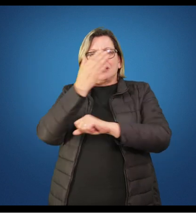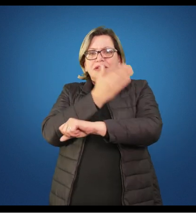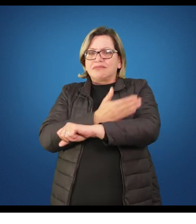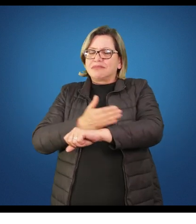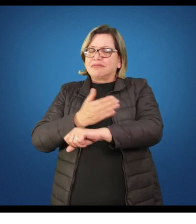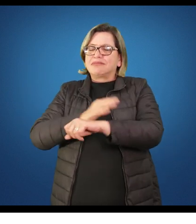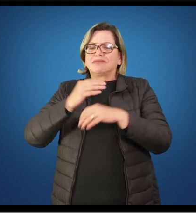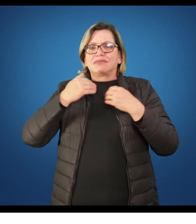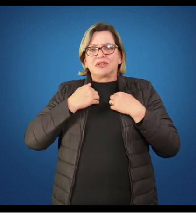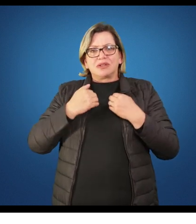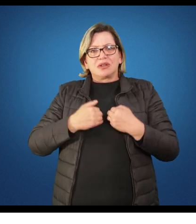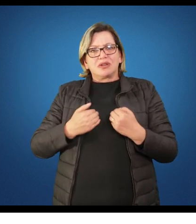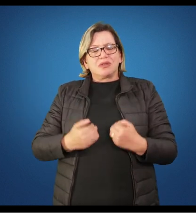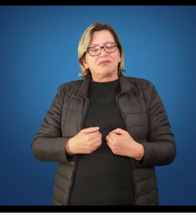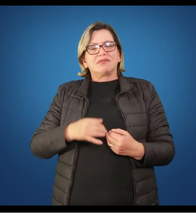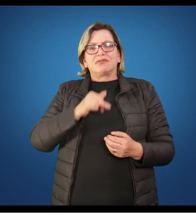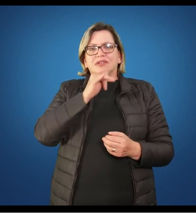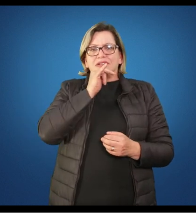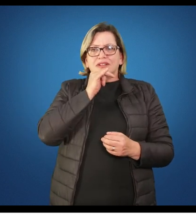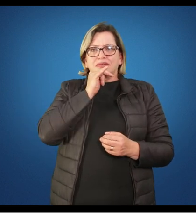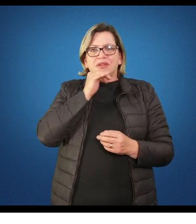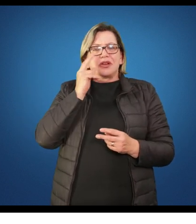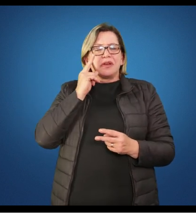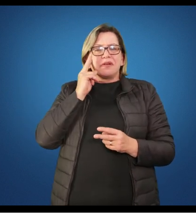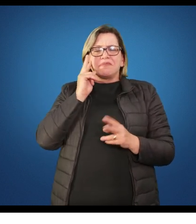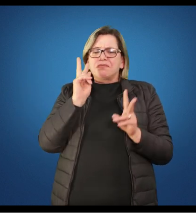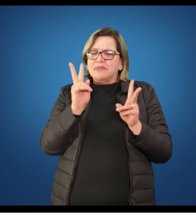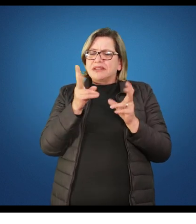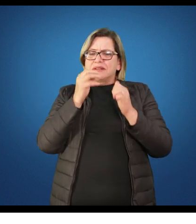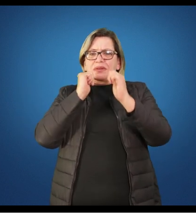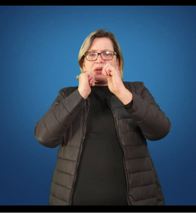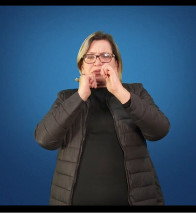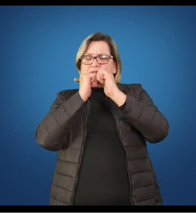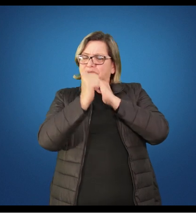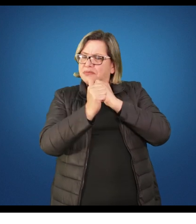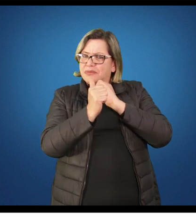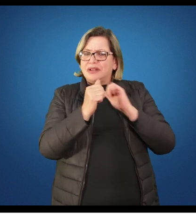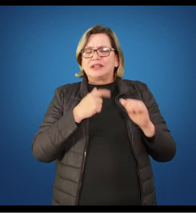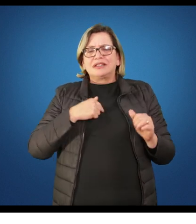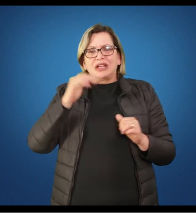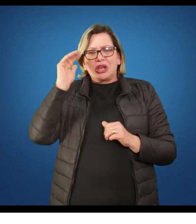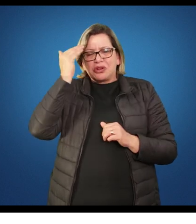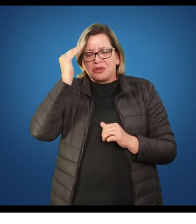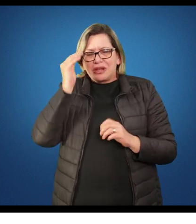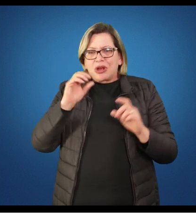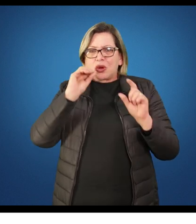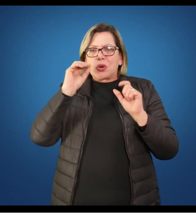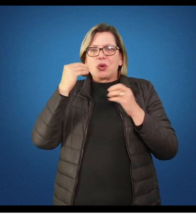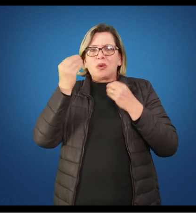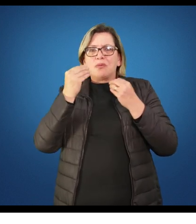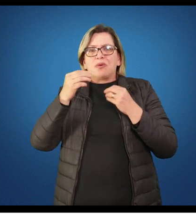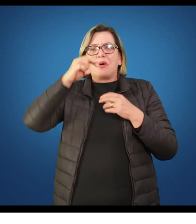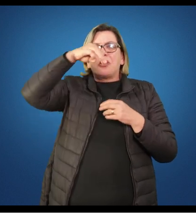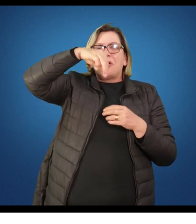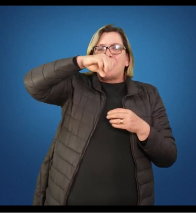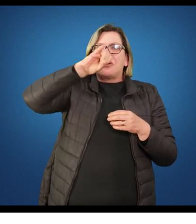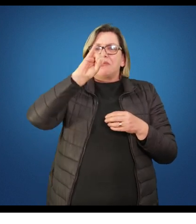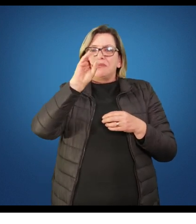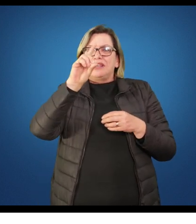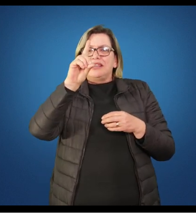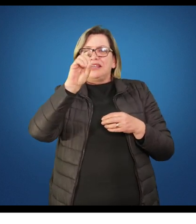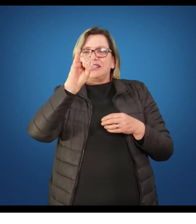corporais. Por exemplo, olhar para o esporte e compreender a influência da mídia sobre o esporte, o esporte